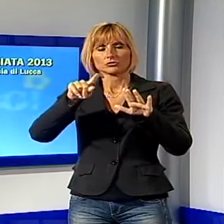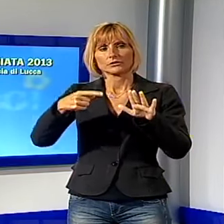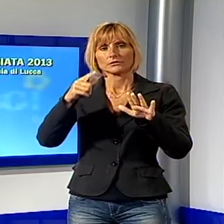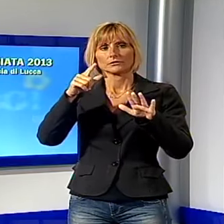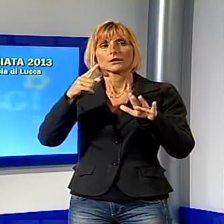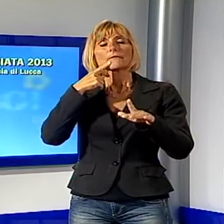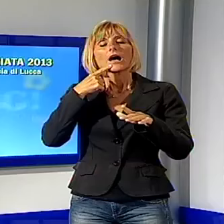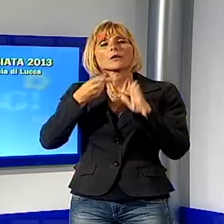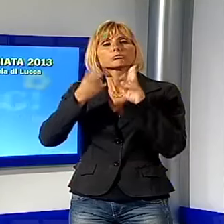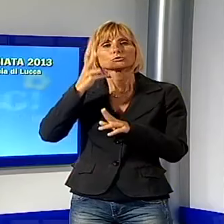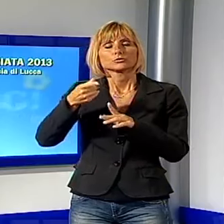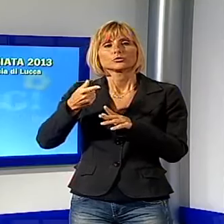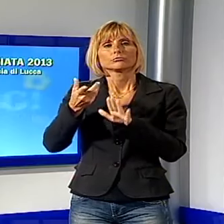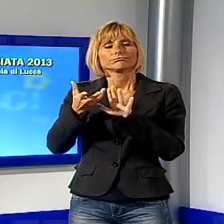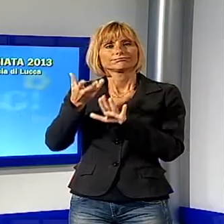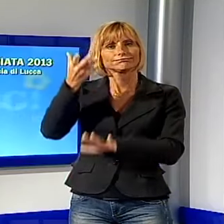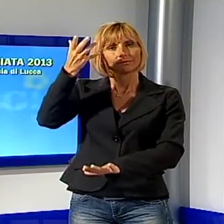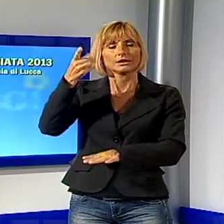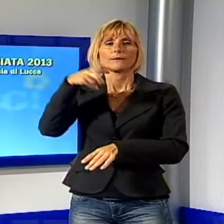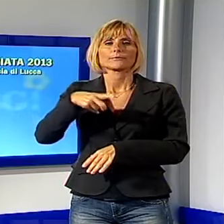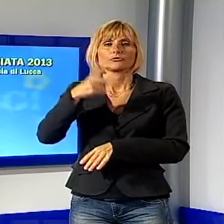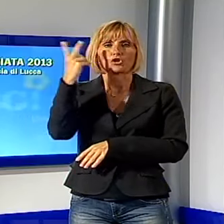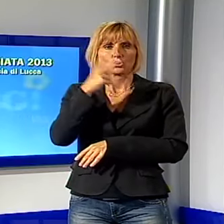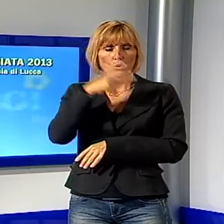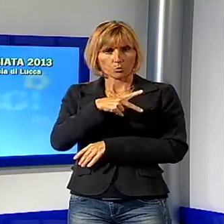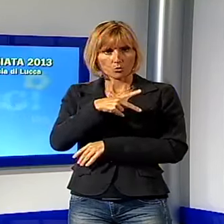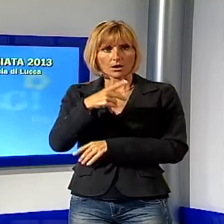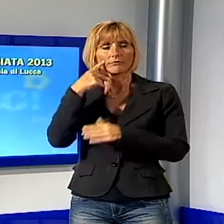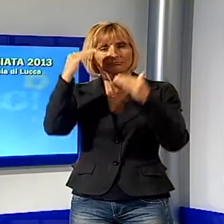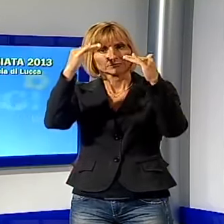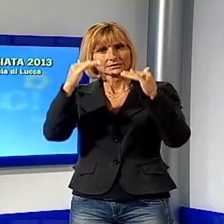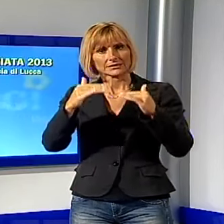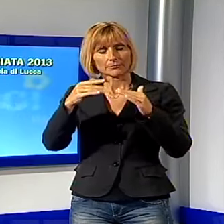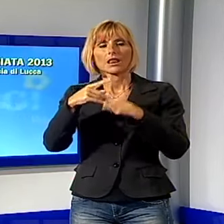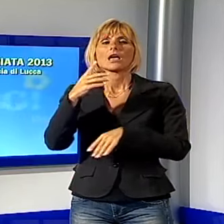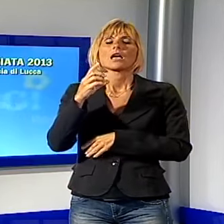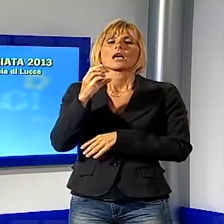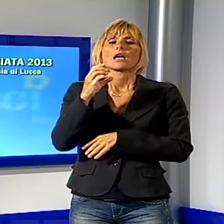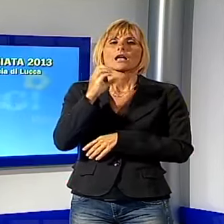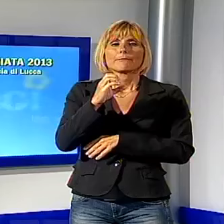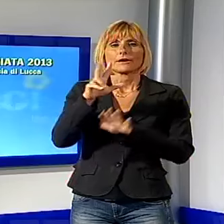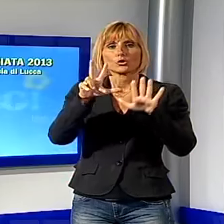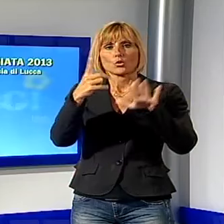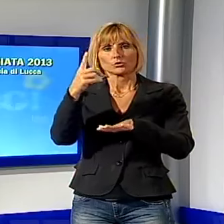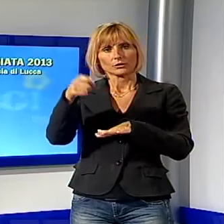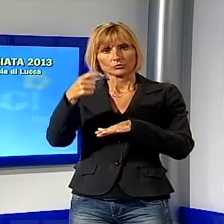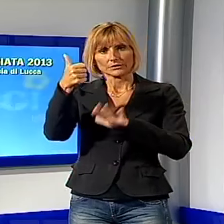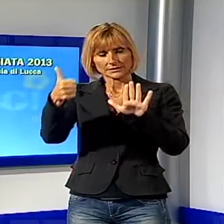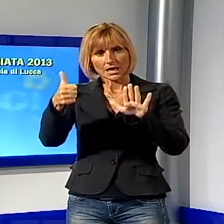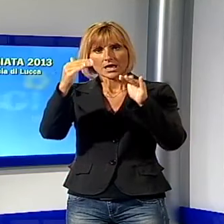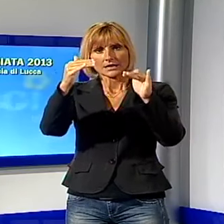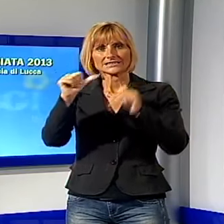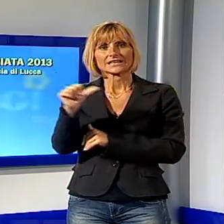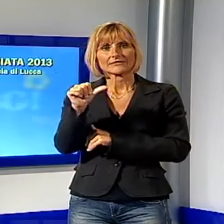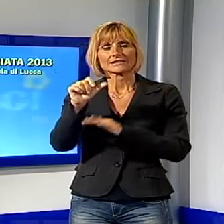più virtuosi però ce ne sono ben 8 della provincia di Lucca. Li vediamo con la tabella Capannori 81,6, Seravezza